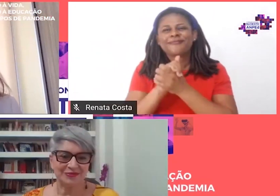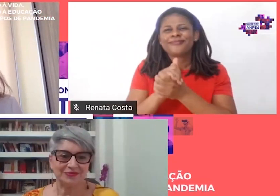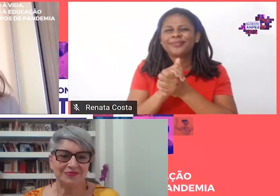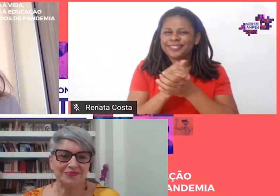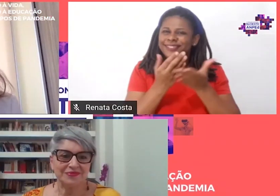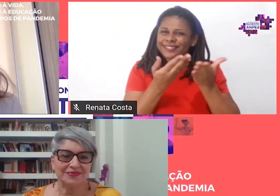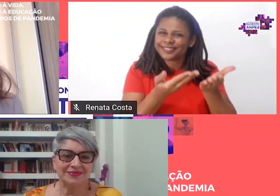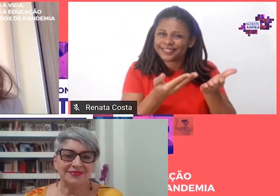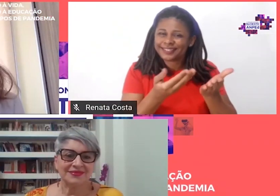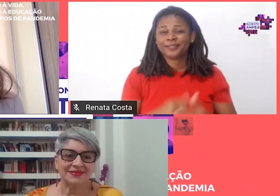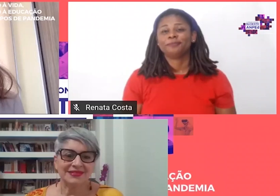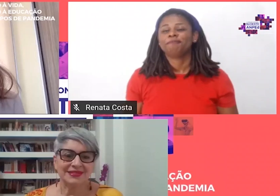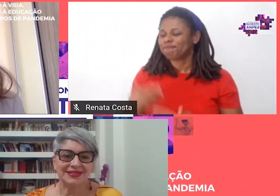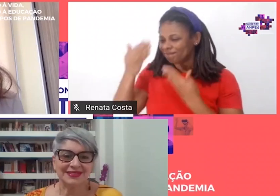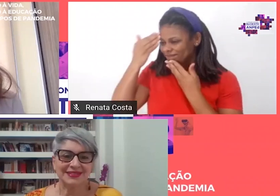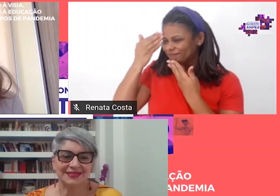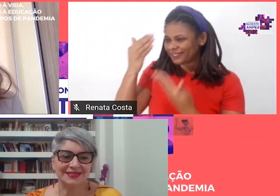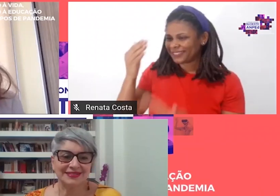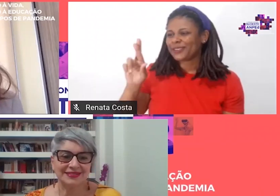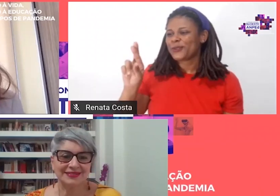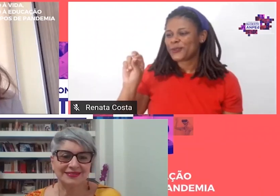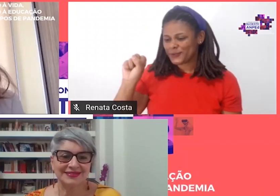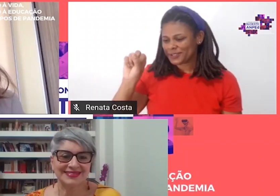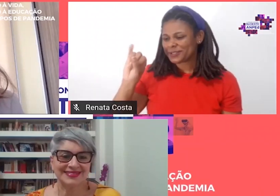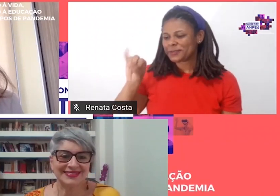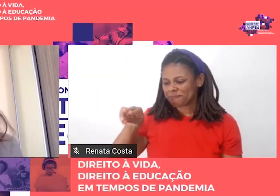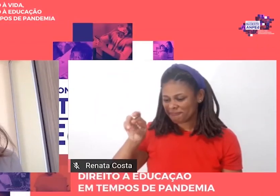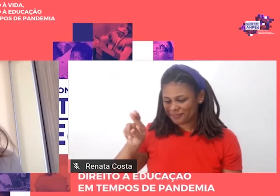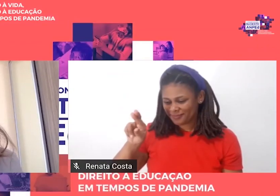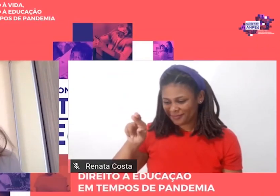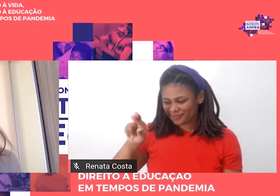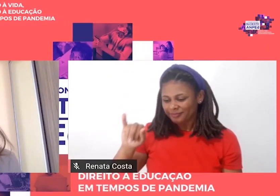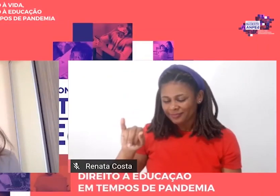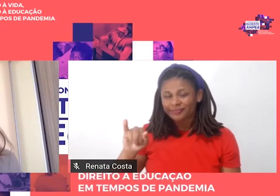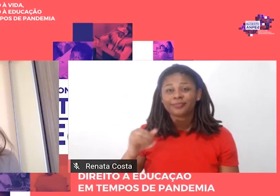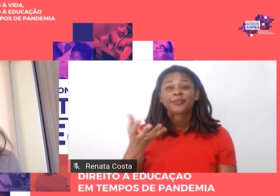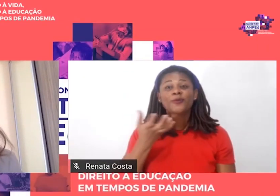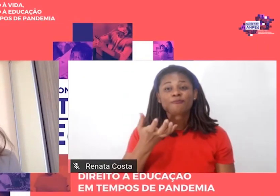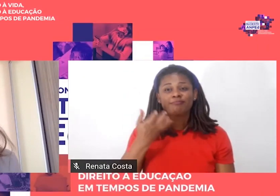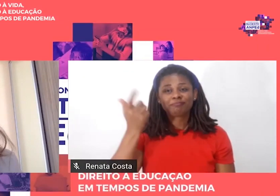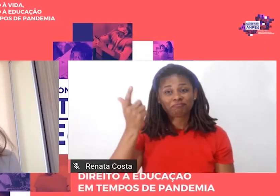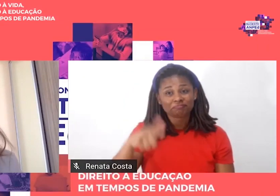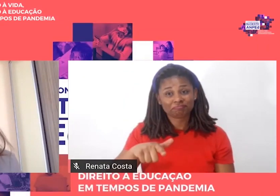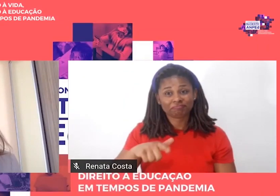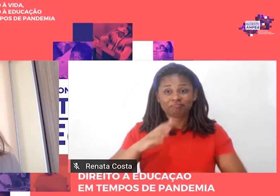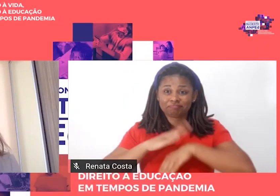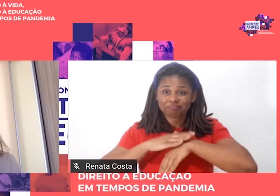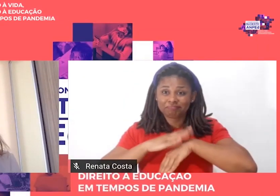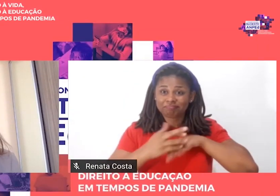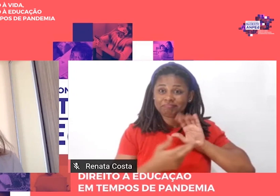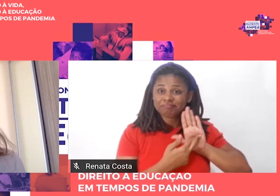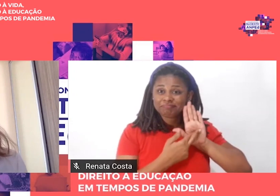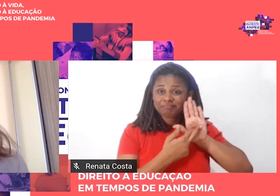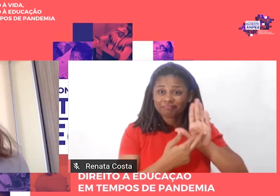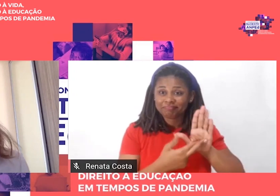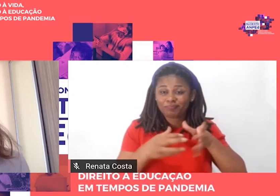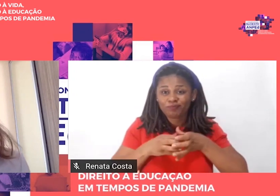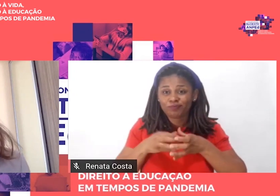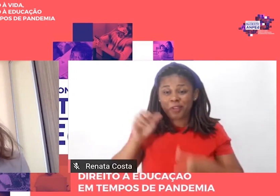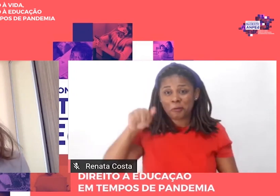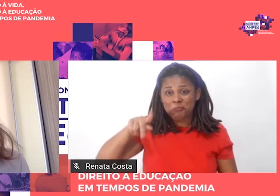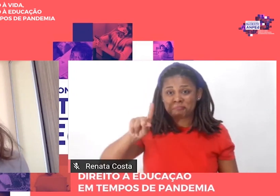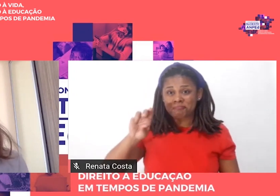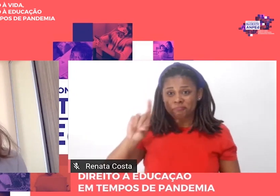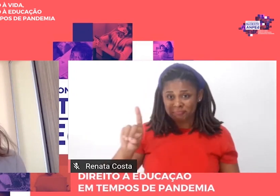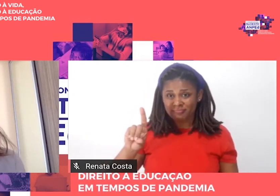Obrigada, Rosemary. Bom, eu quero mais uma vez em nome da Amped agradecer toda a equipe organizadora da